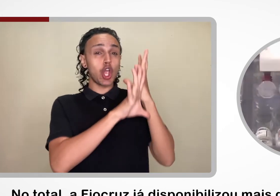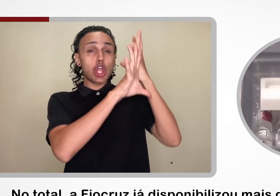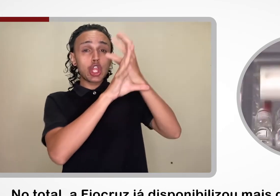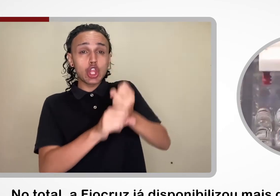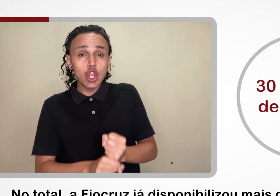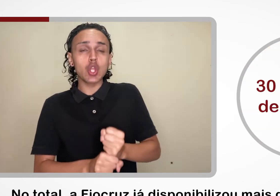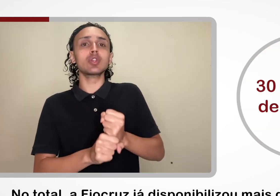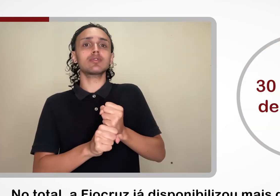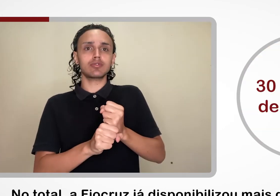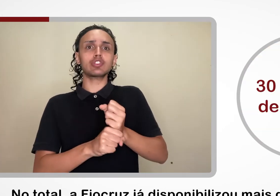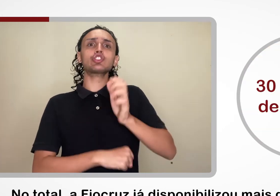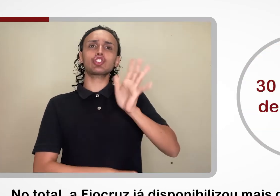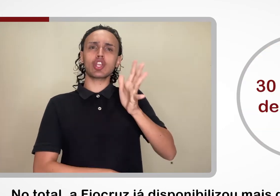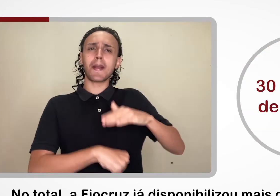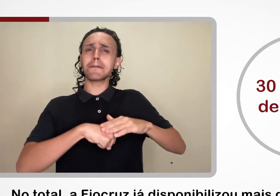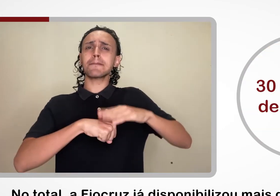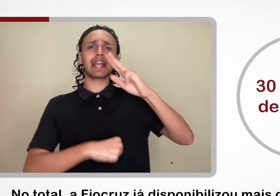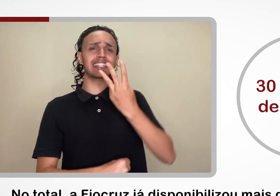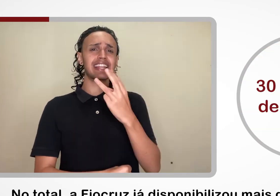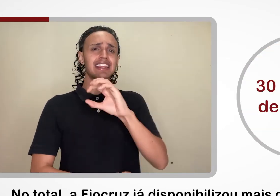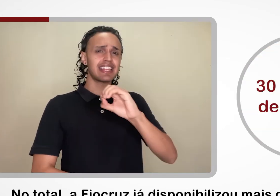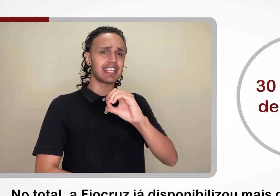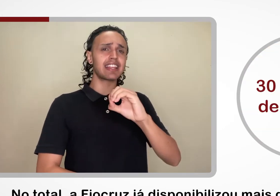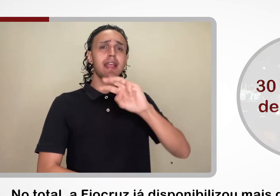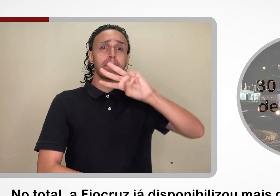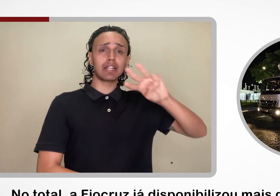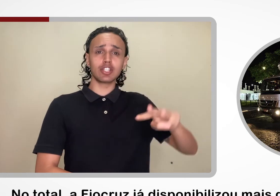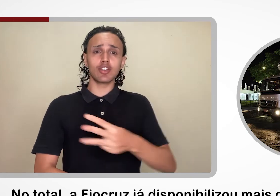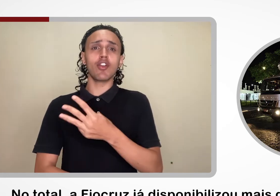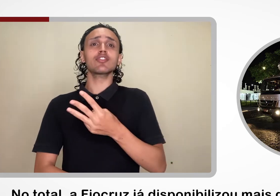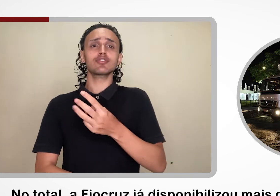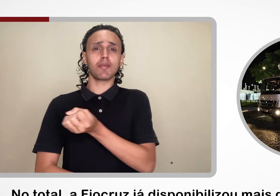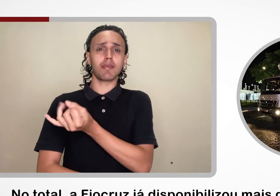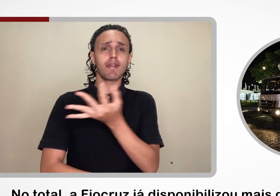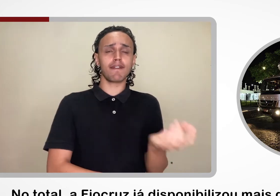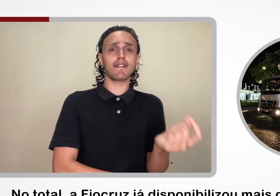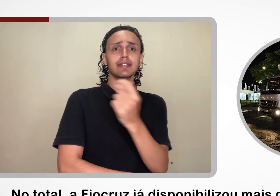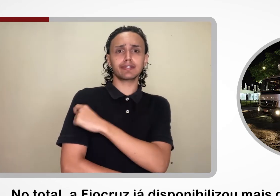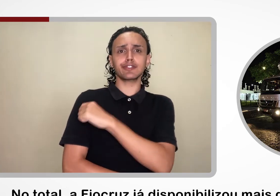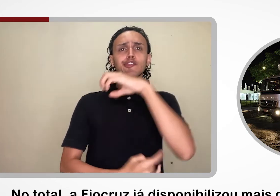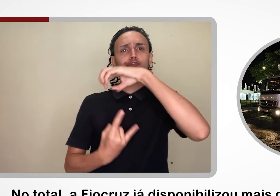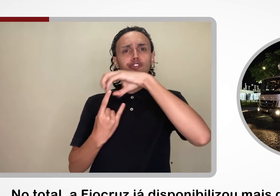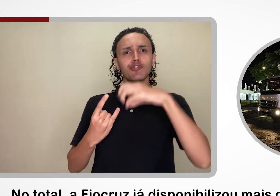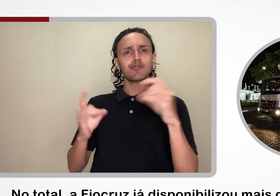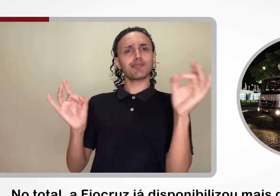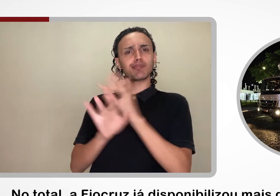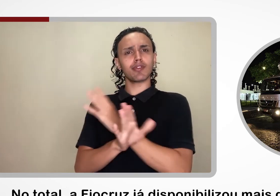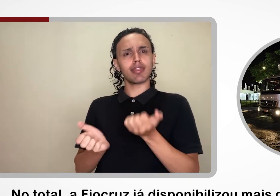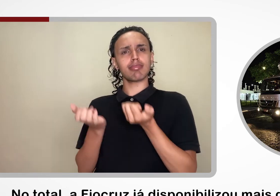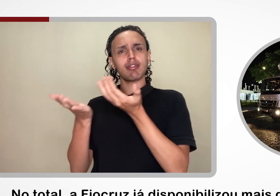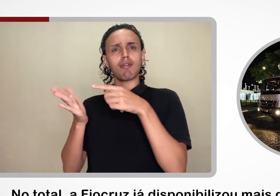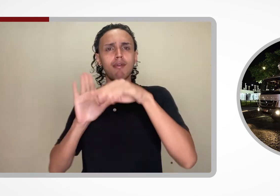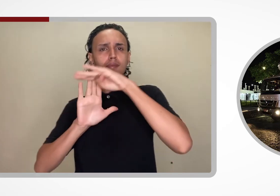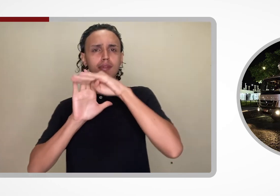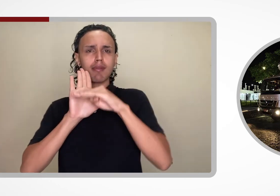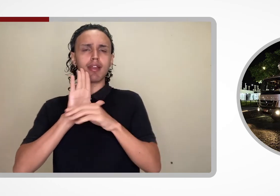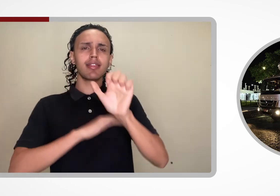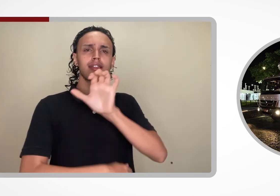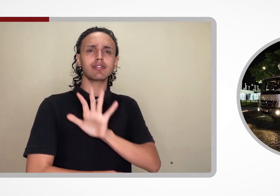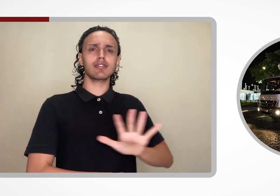disponibilizou mais de 30 milhões de vacinas ao Programa Nacional de Imunizações.